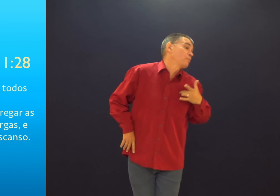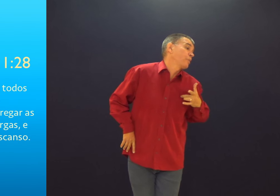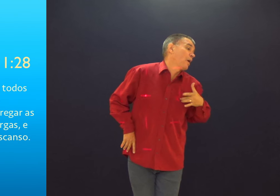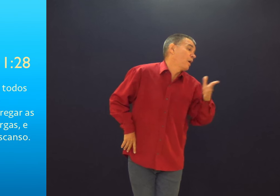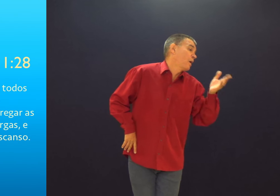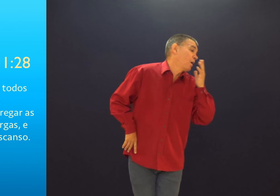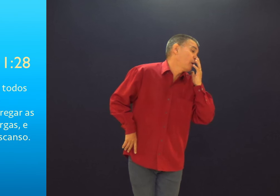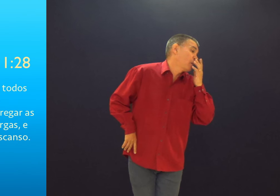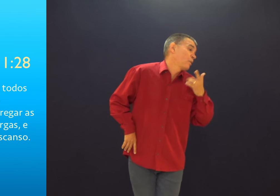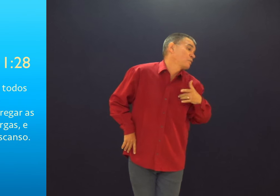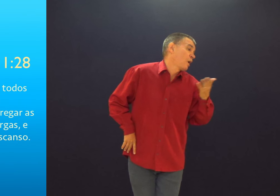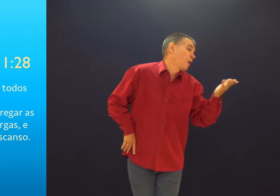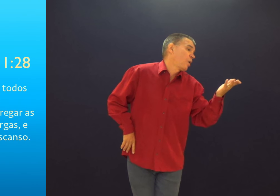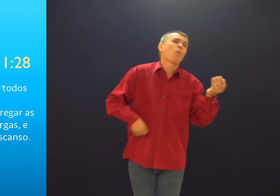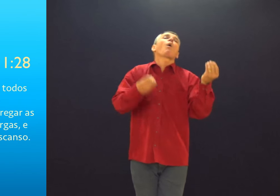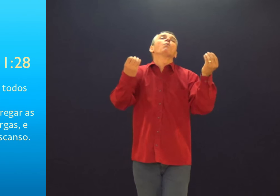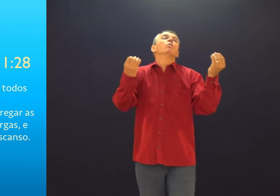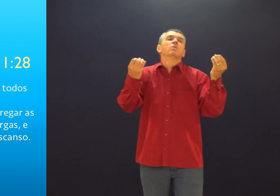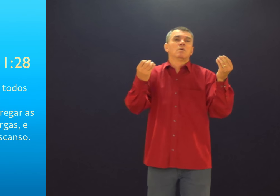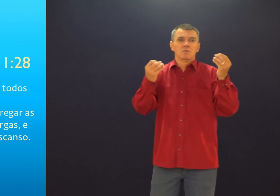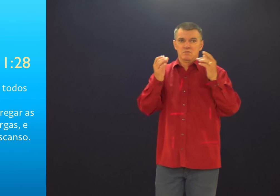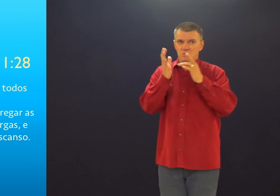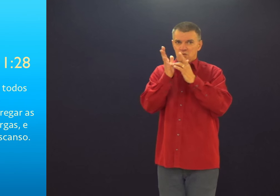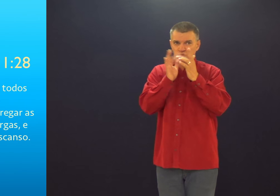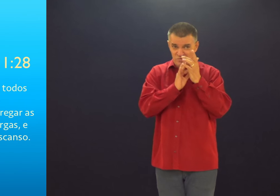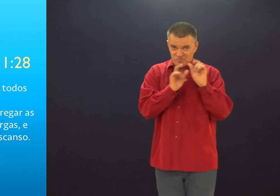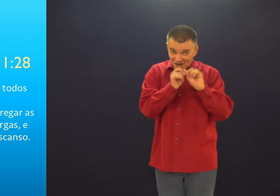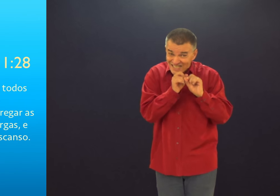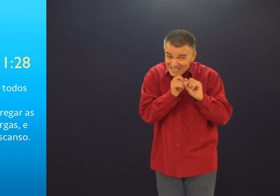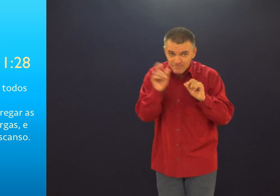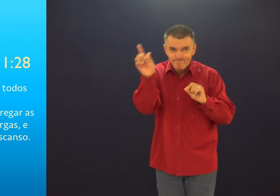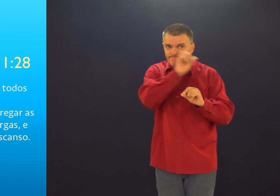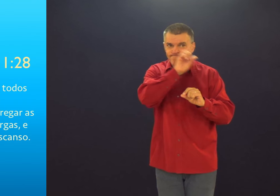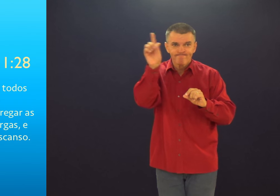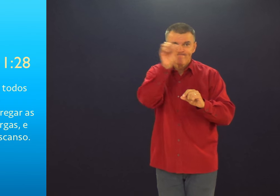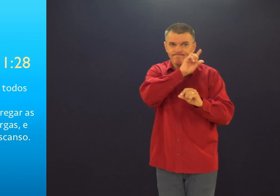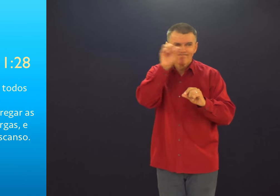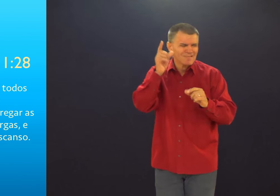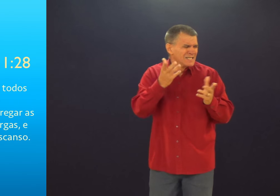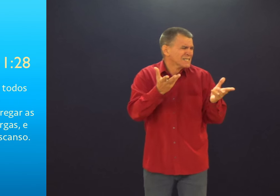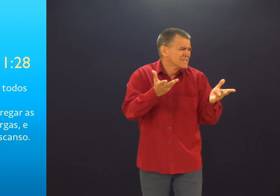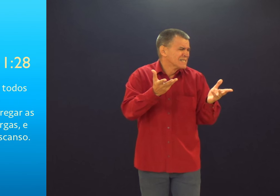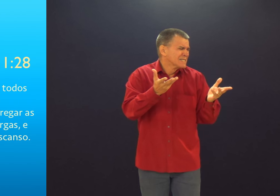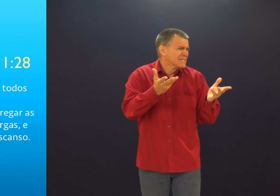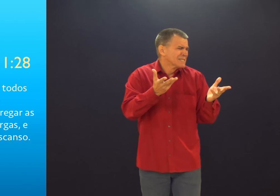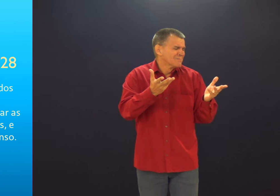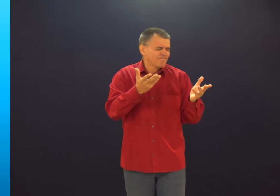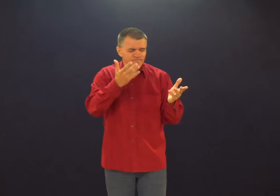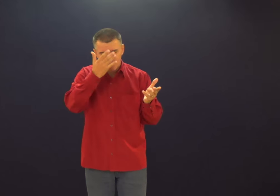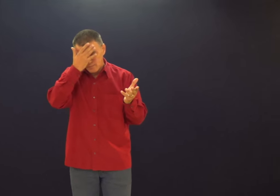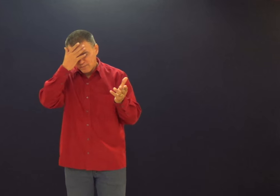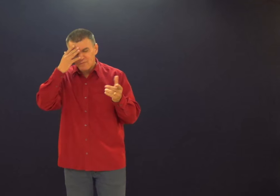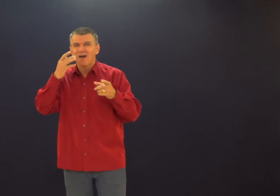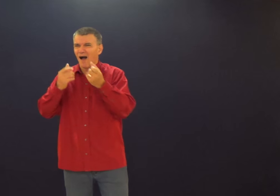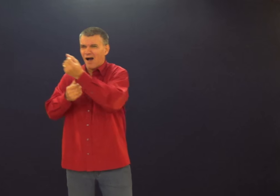quer ali, ah, pois é, né? O que a gente faz? Não tem solução, não tem jeito.